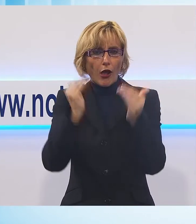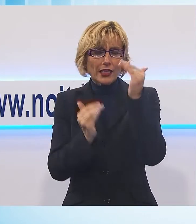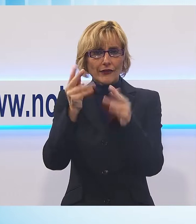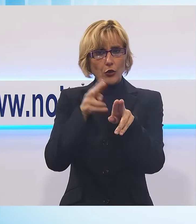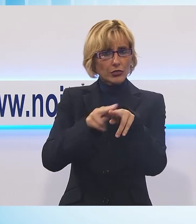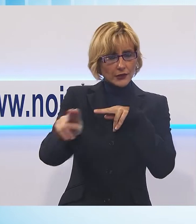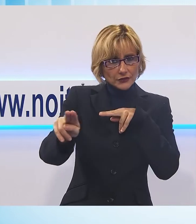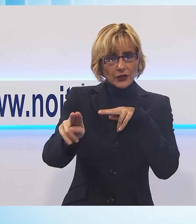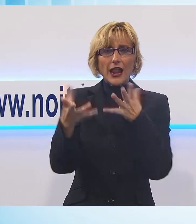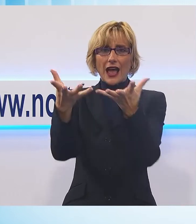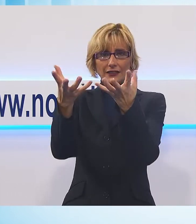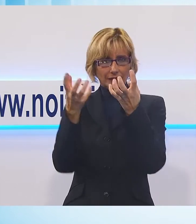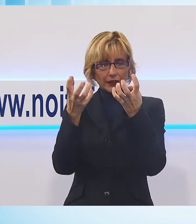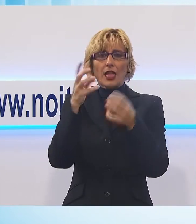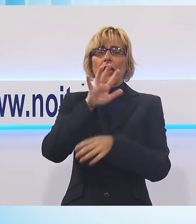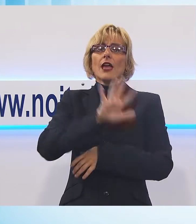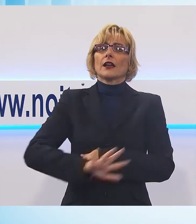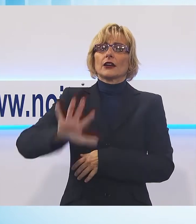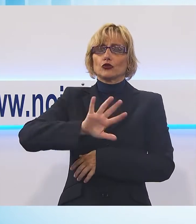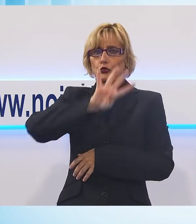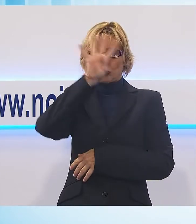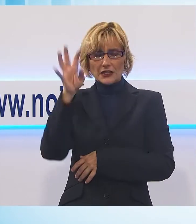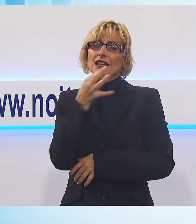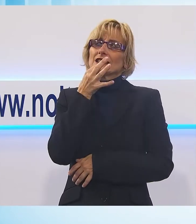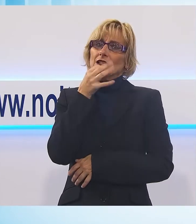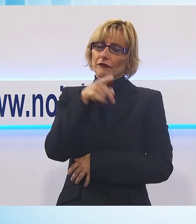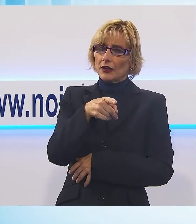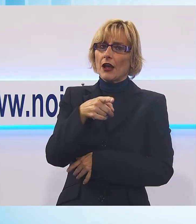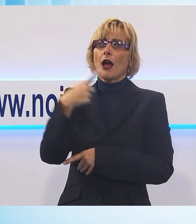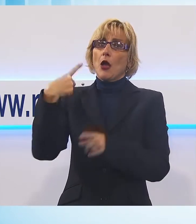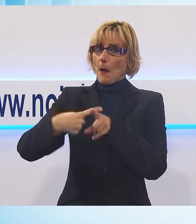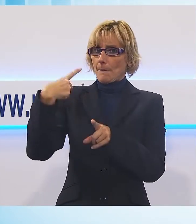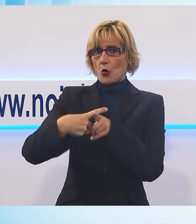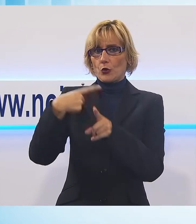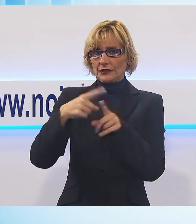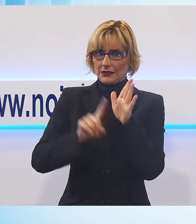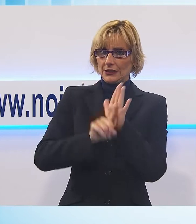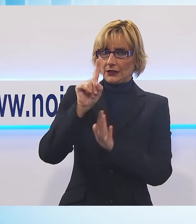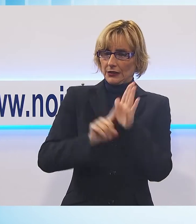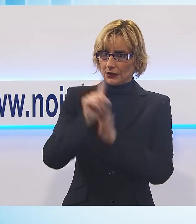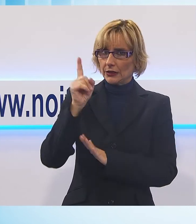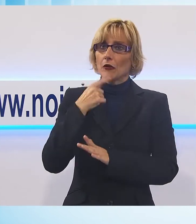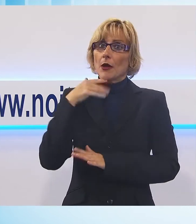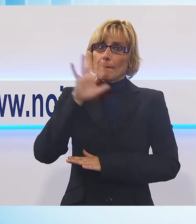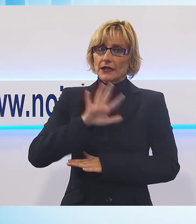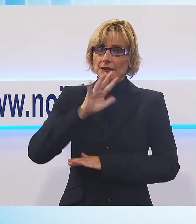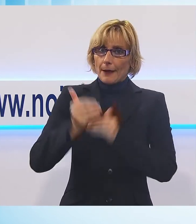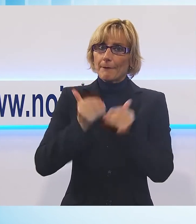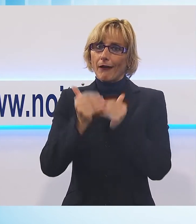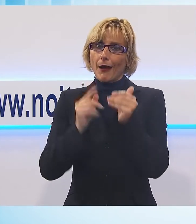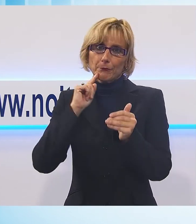che coinvolga anche la regione sembrano ottime soluzioni ottimi passi avanti per